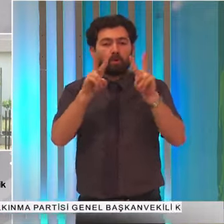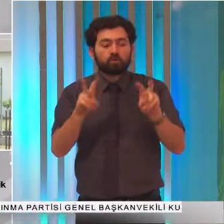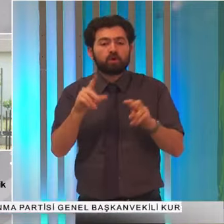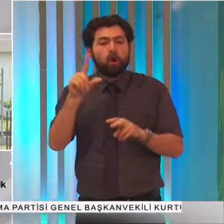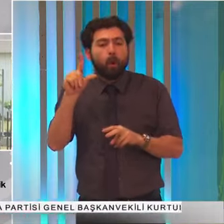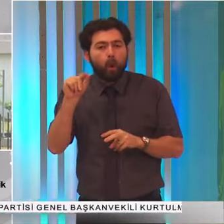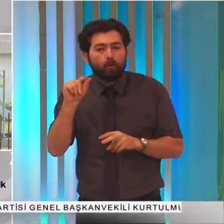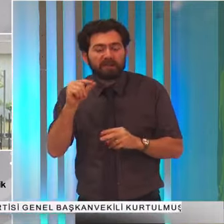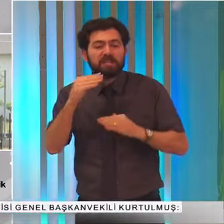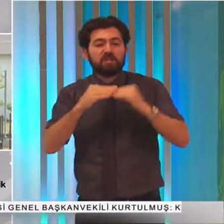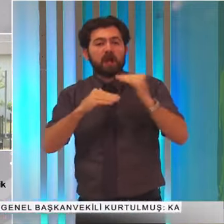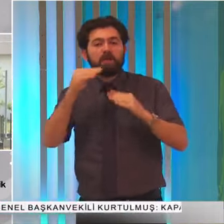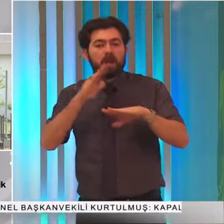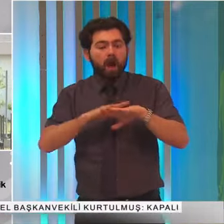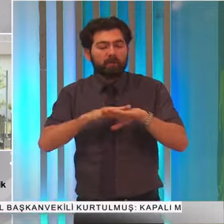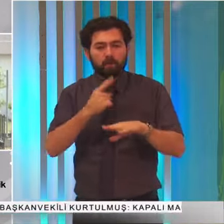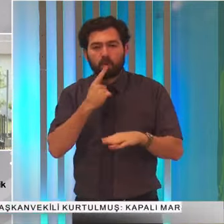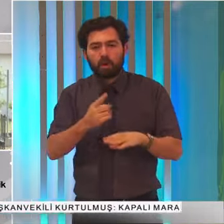temeli attıklarını söyledi.